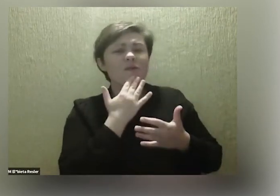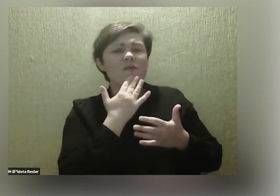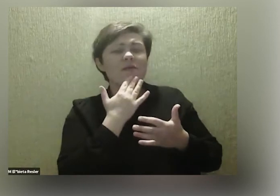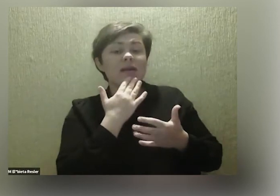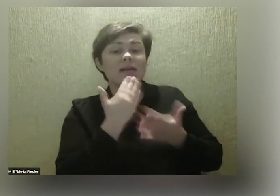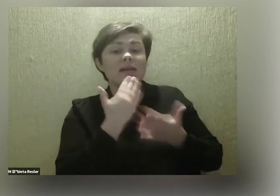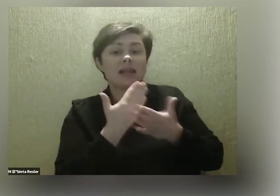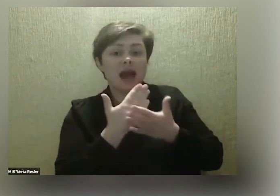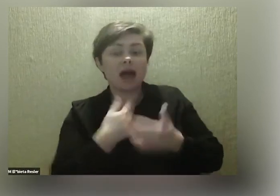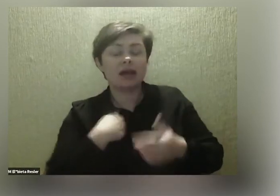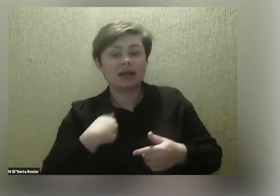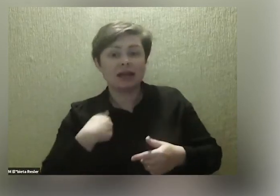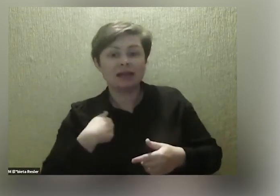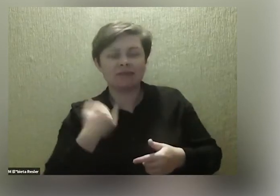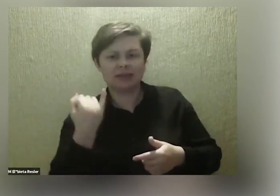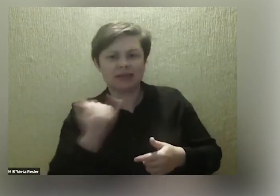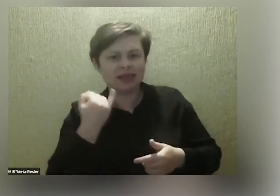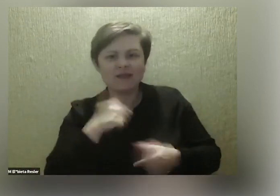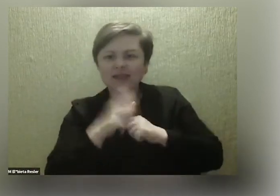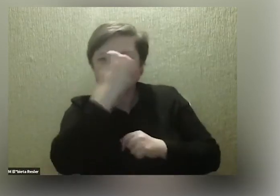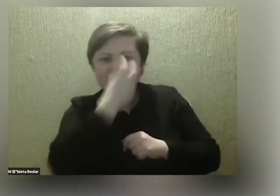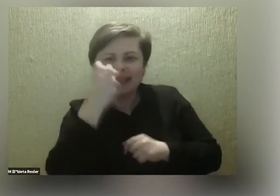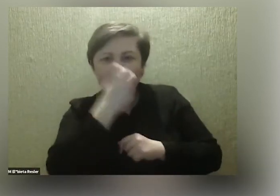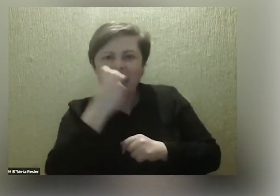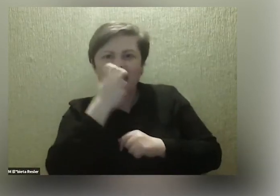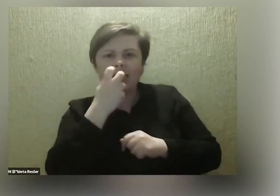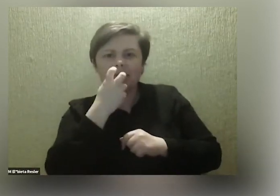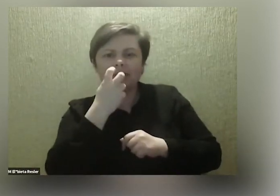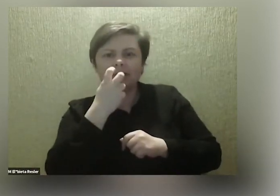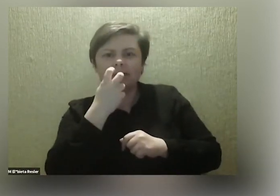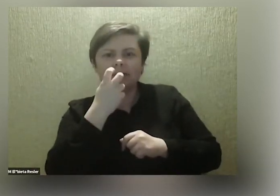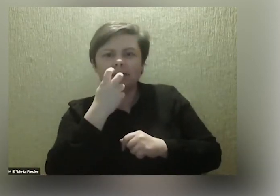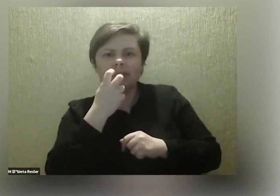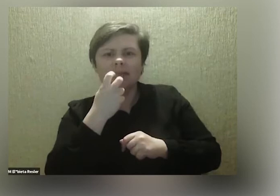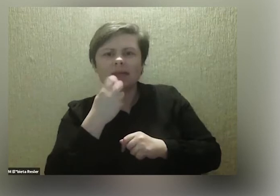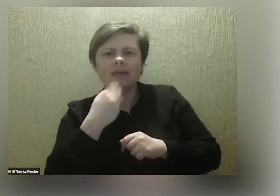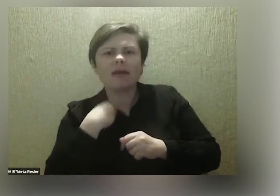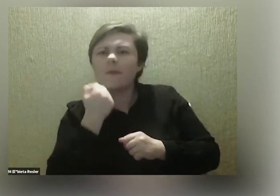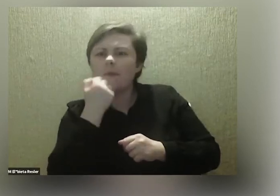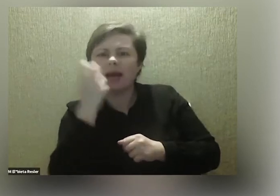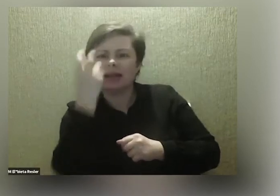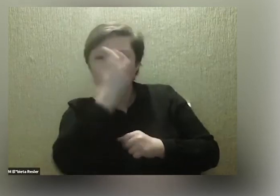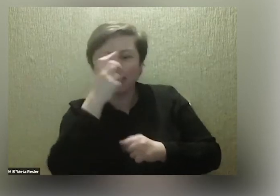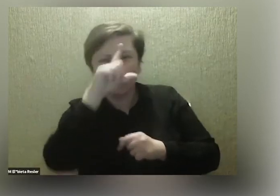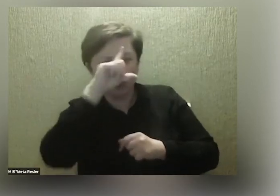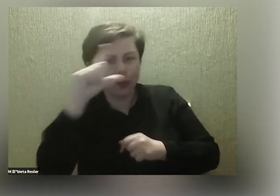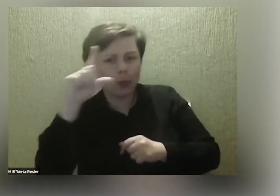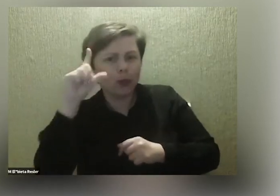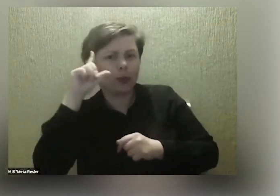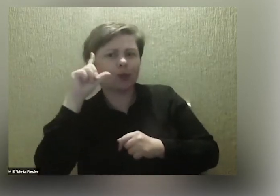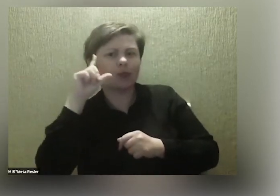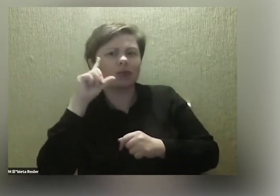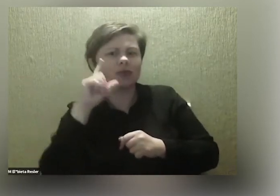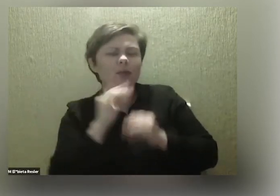Co mnie osobiście zawsze fascynuje w sensie takim, że znacznie bardziej interesują mnie ludzie, którzy są